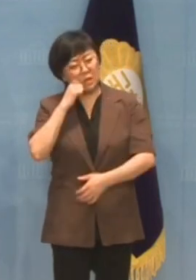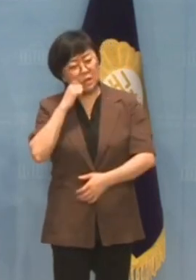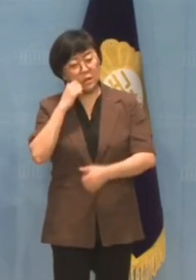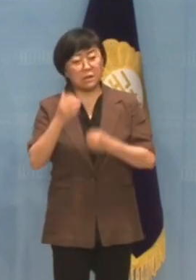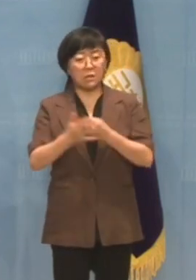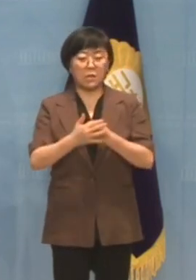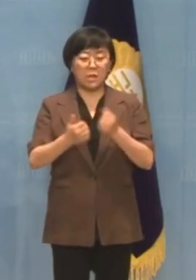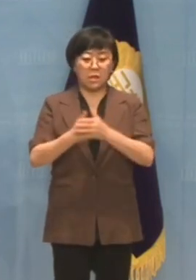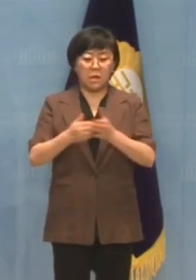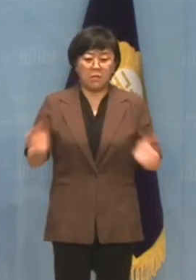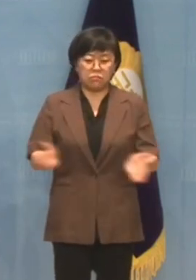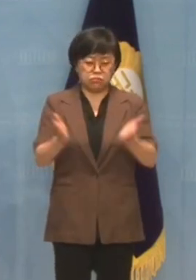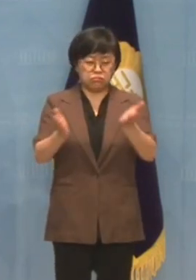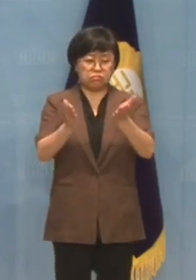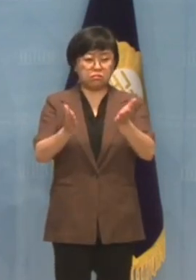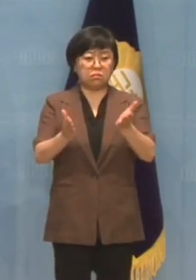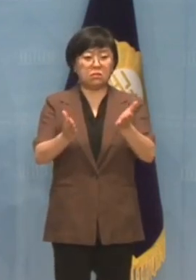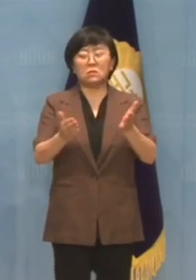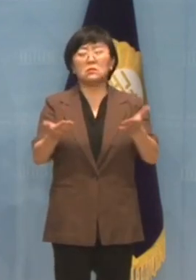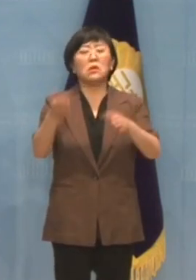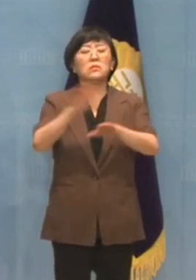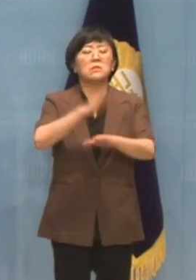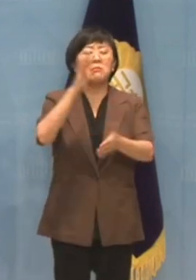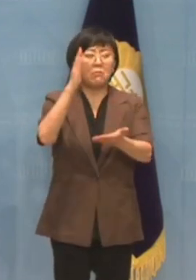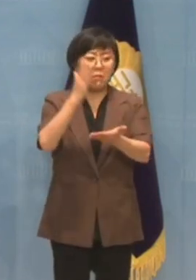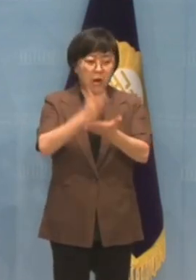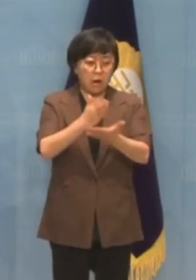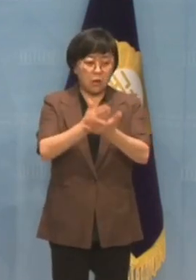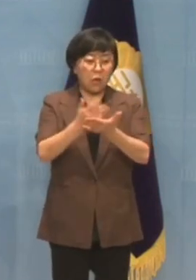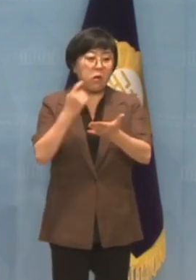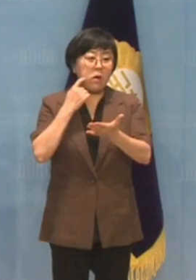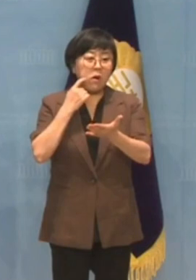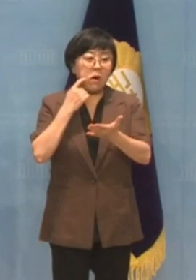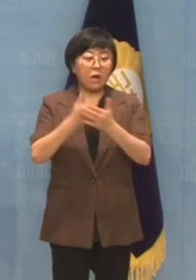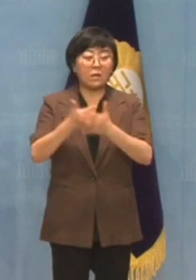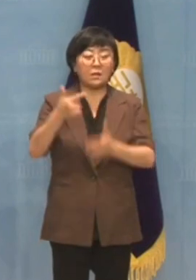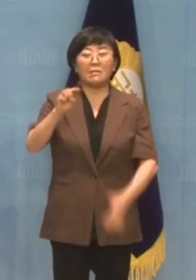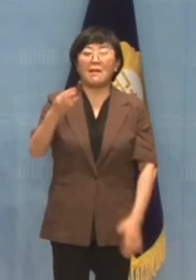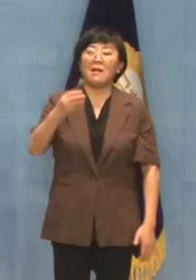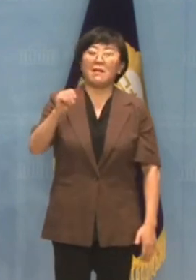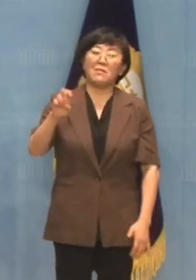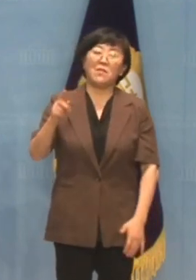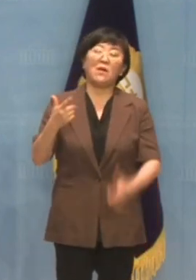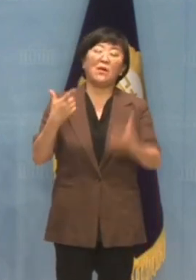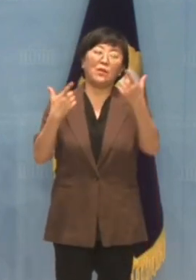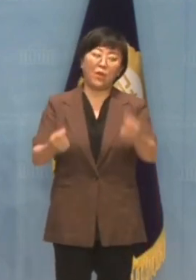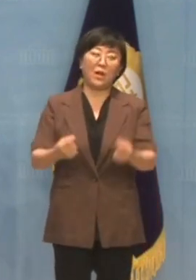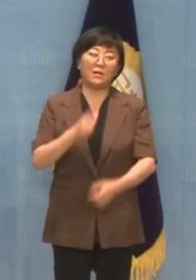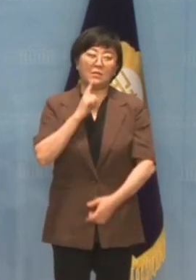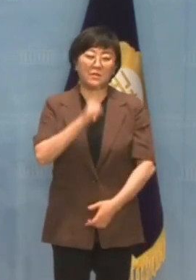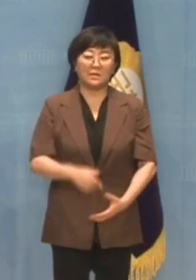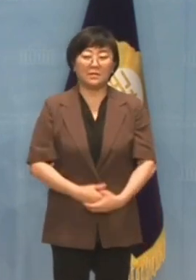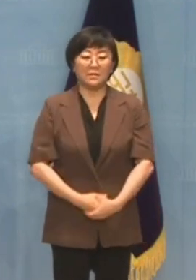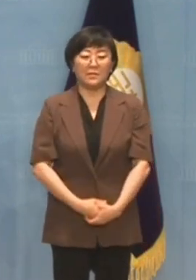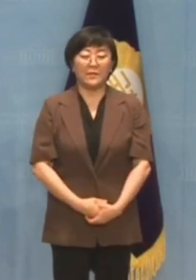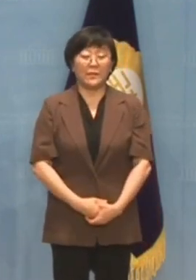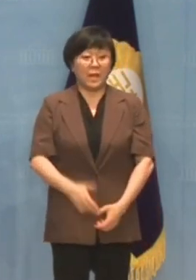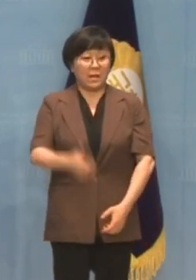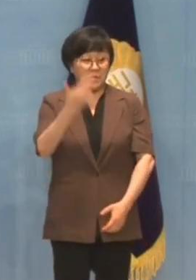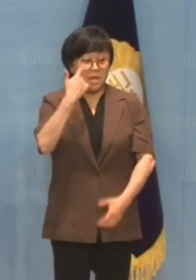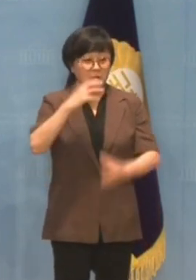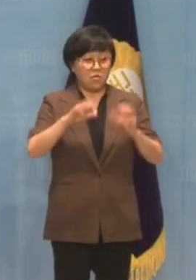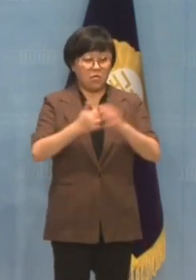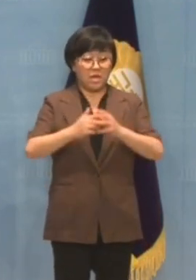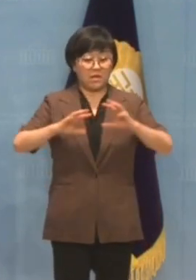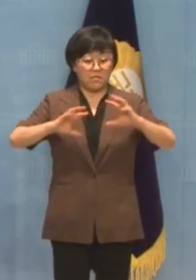여론을 무마하기 위한 거짓 해명이고 날리면 시즌2에 불과합니다 미국이